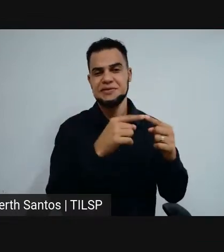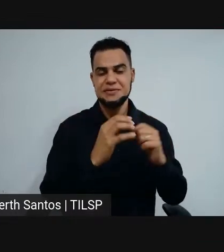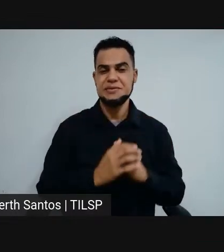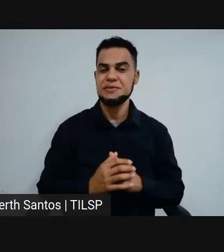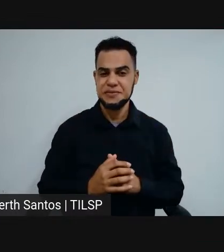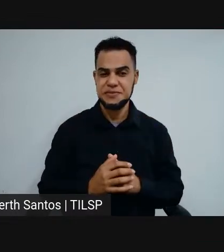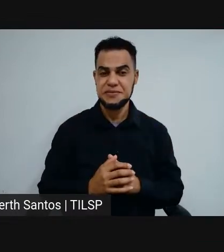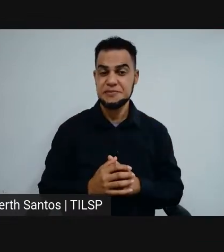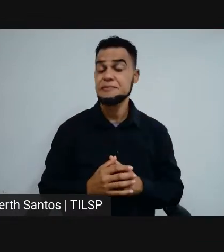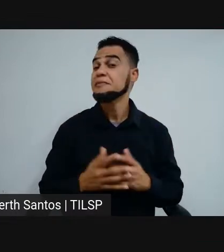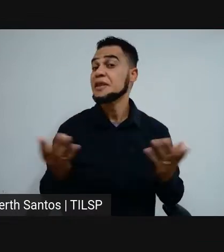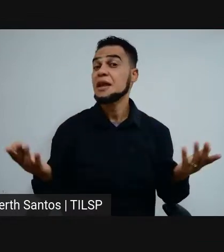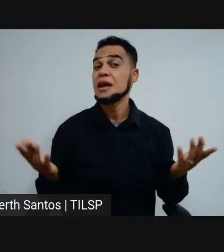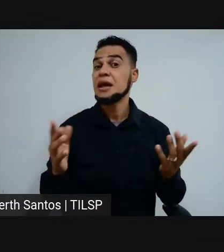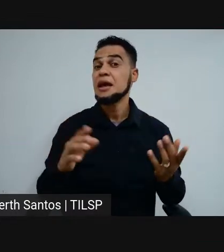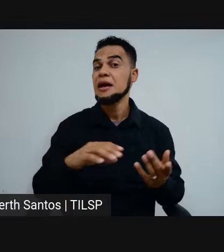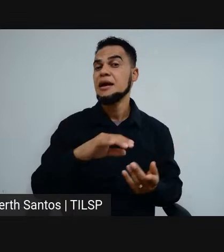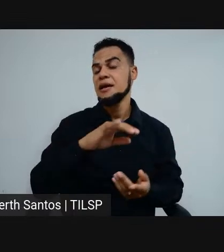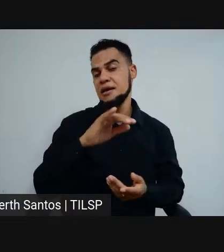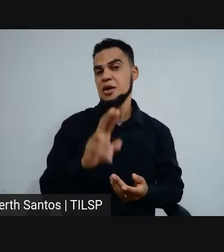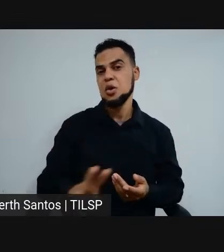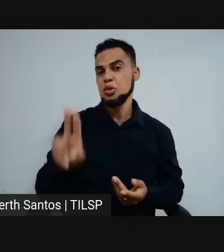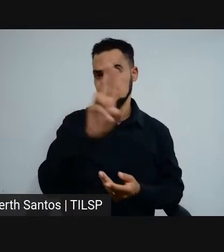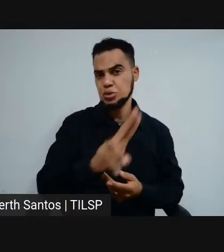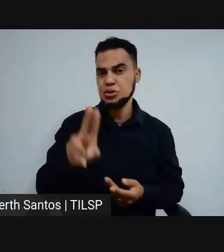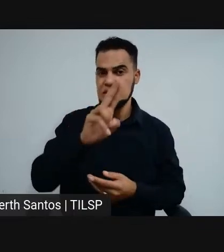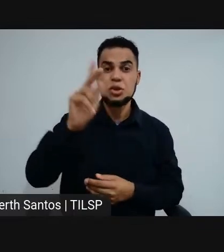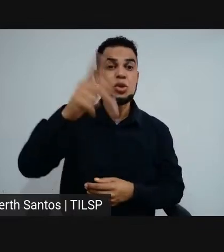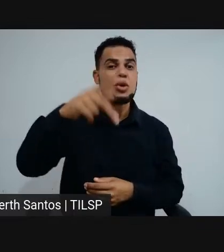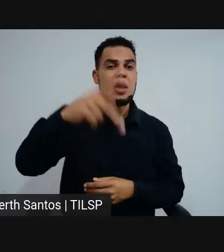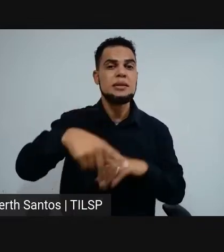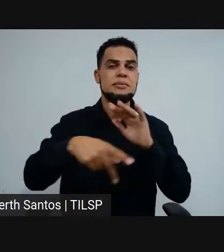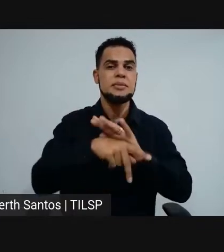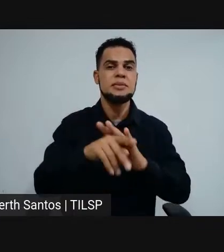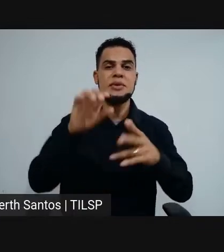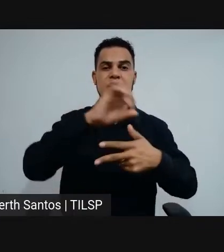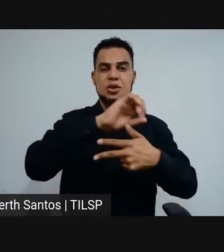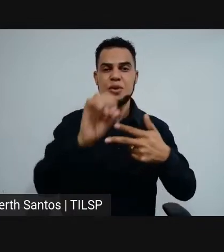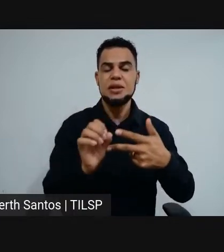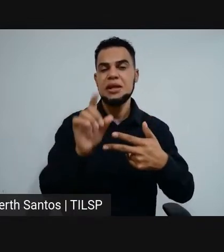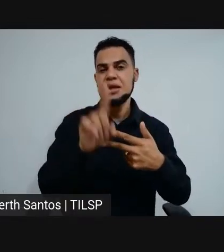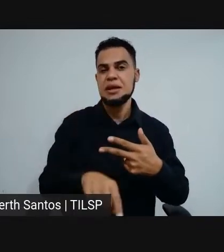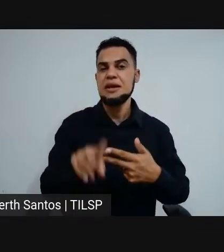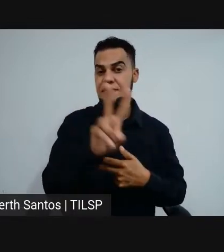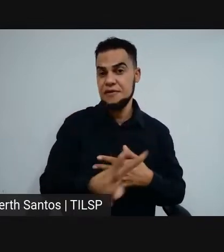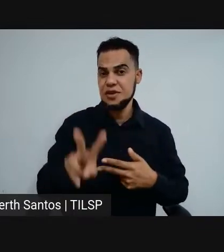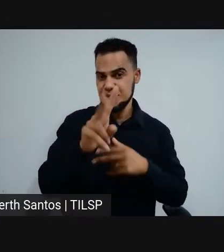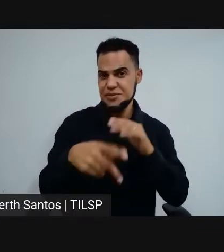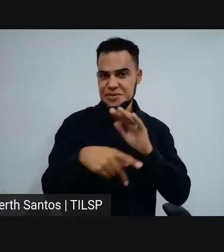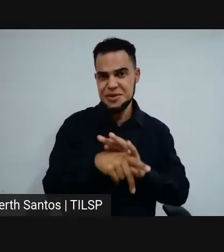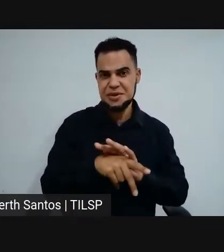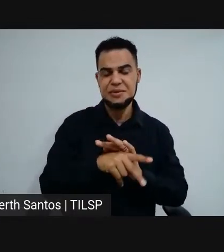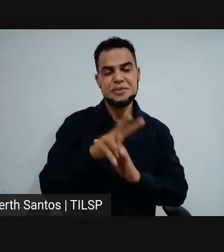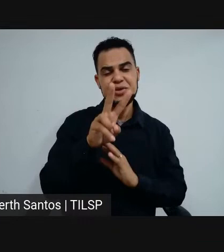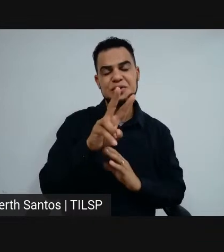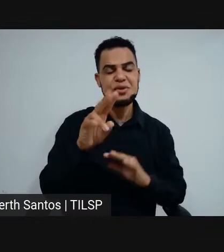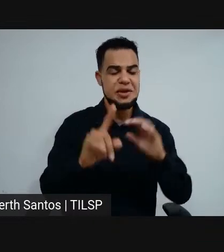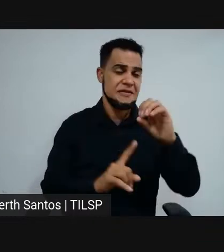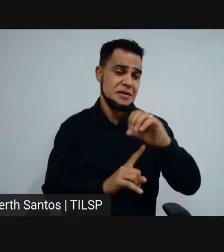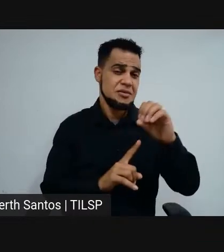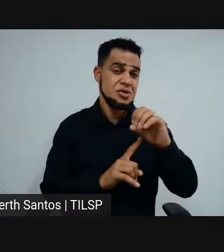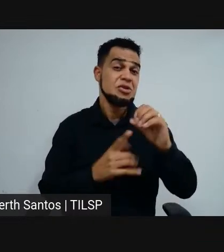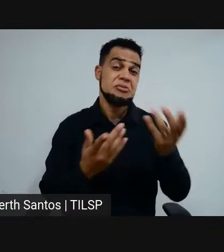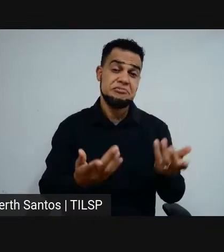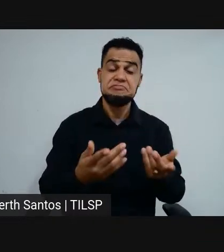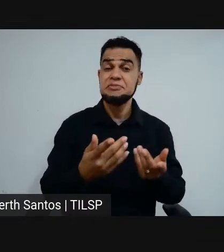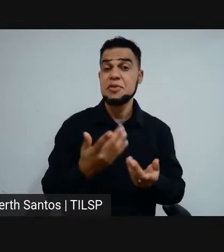Por essa forma de aproveitamento pelas notas obtidas pelo Enem, a gente chama isso de vestibular próprio do IFMG, e um outro percentual